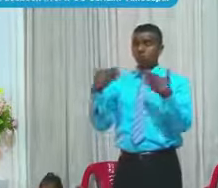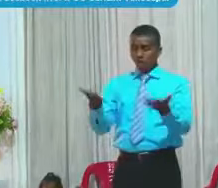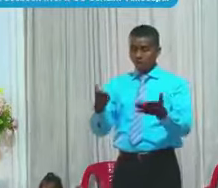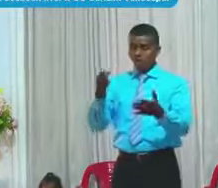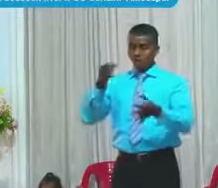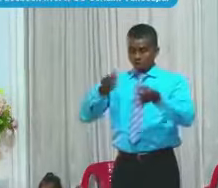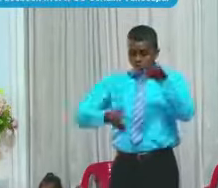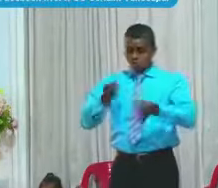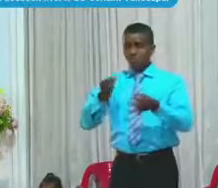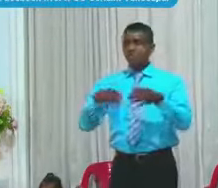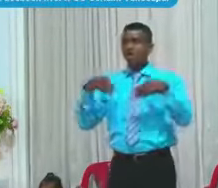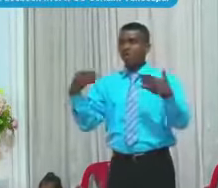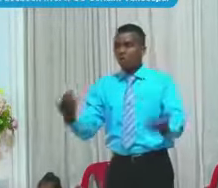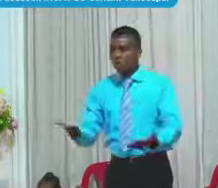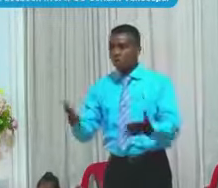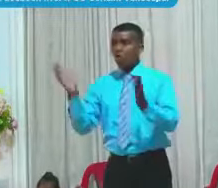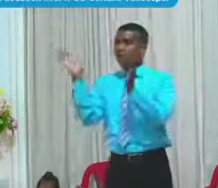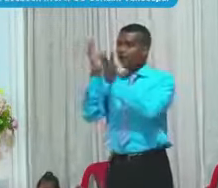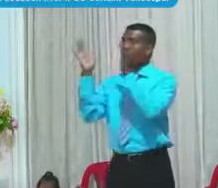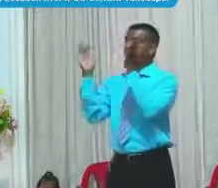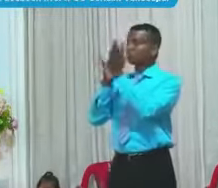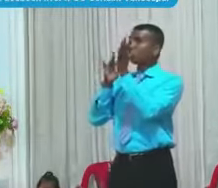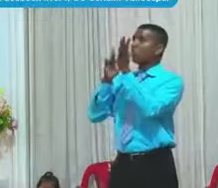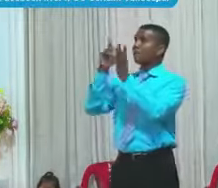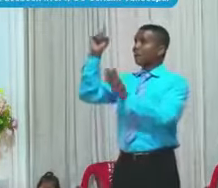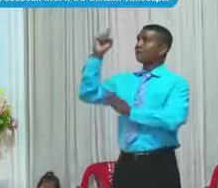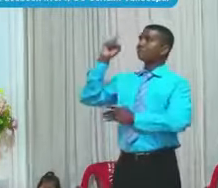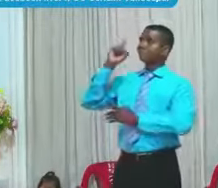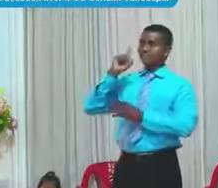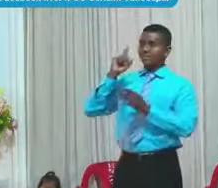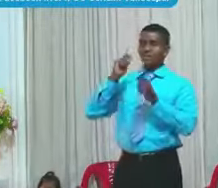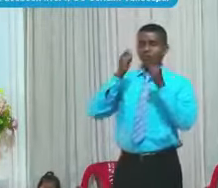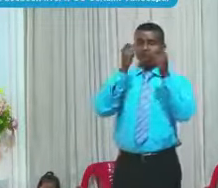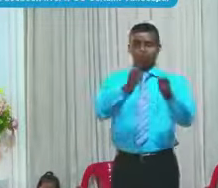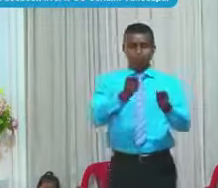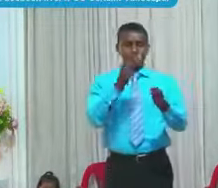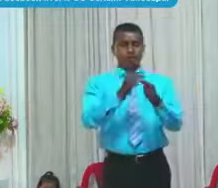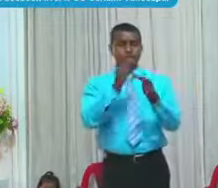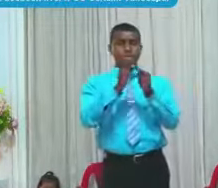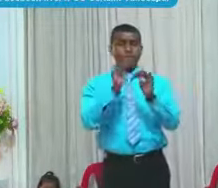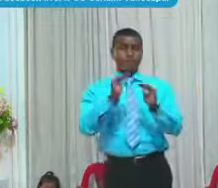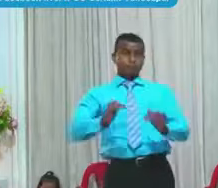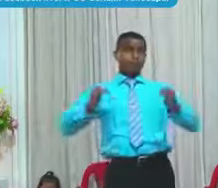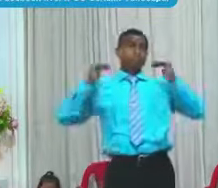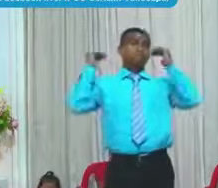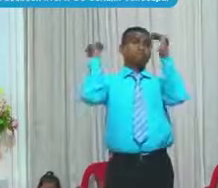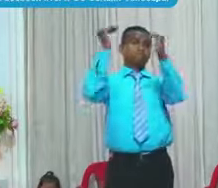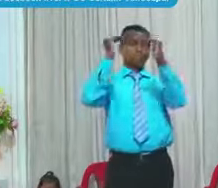Llamado Jesucristo A quien Le puso Ese nombre Que es Sobre todo Nombre